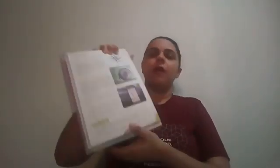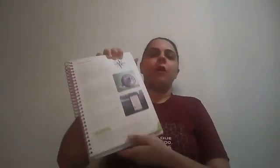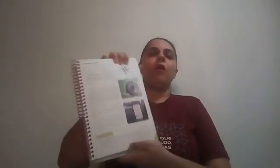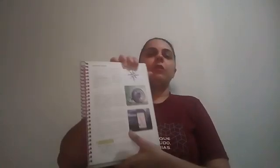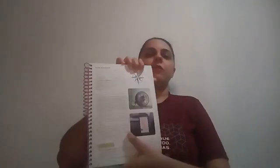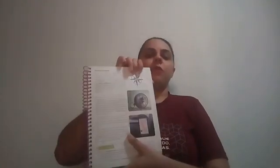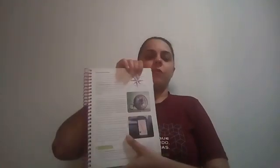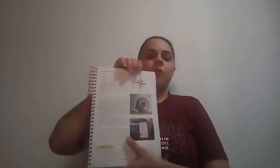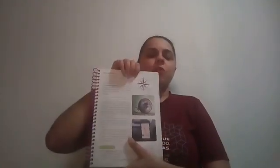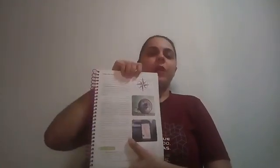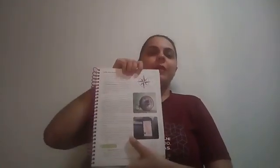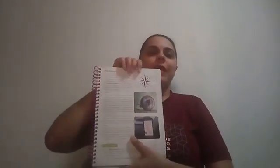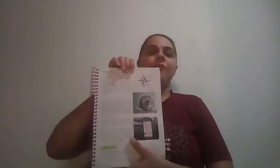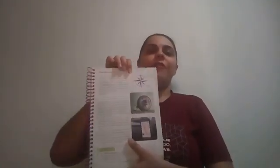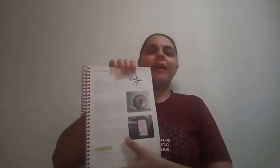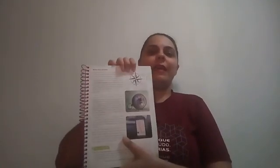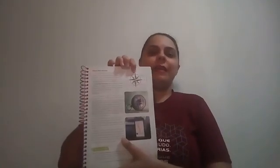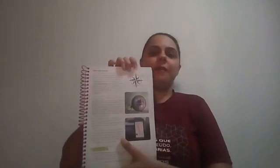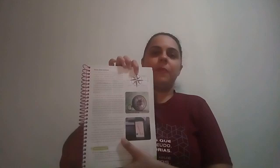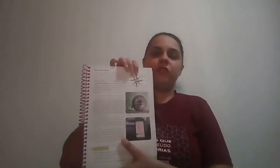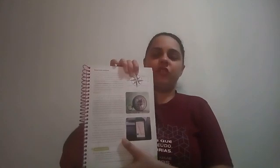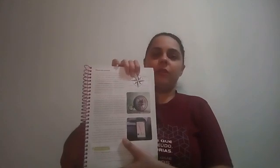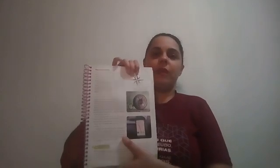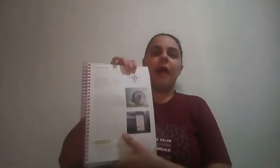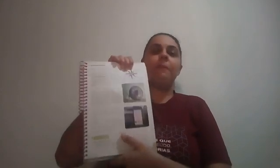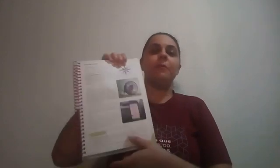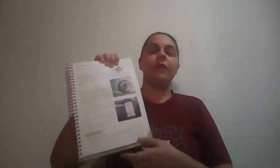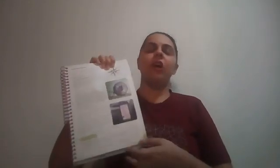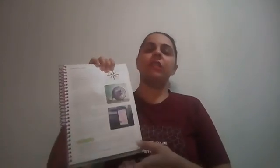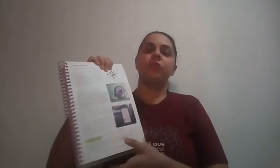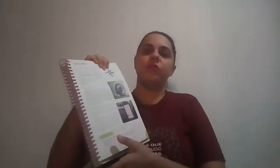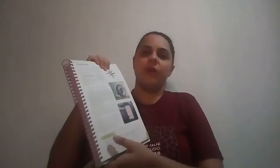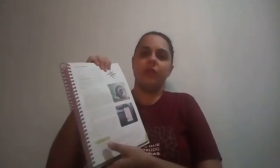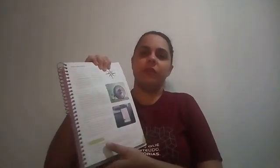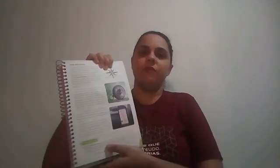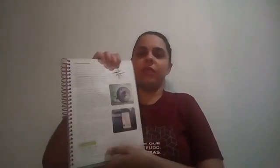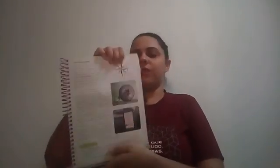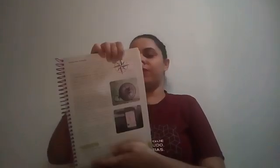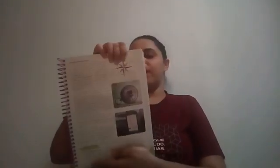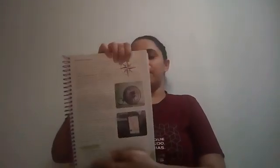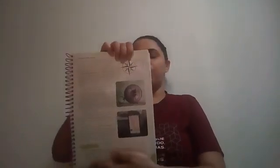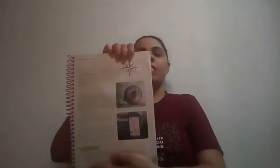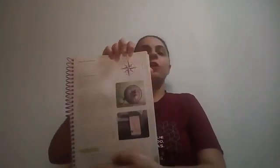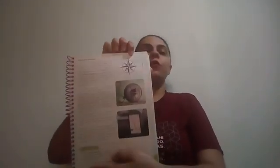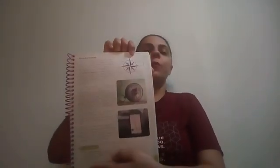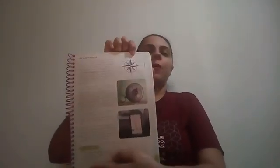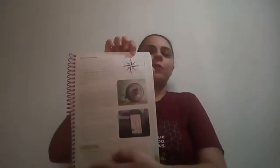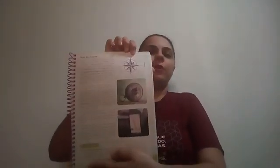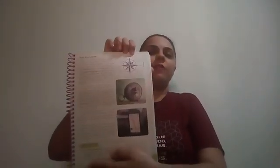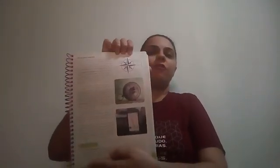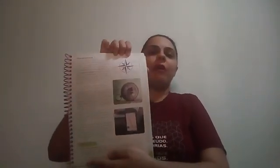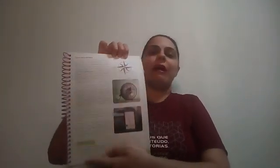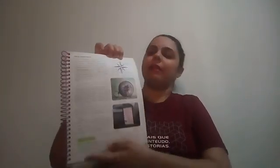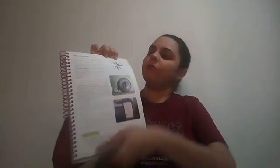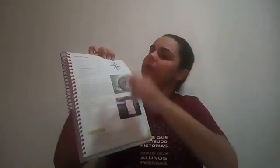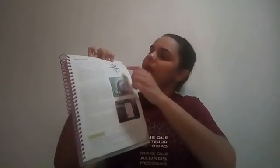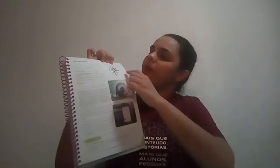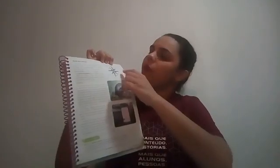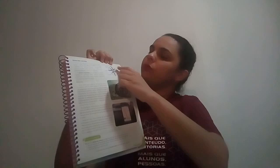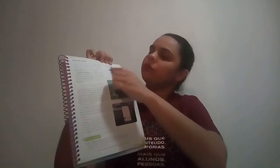Olha só, como ela tá diferente aqui pra gente. A primeira Rosa dos Ventos, que vocês viram no próprio livro, ela não tem outros